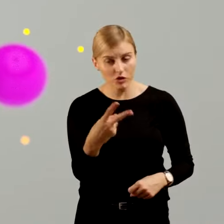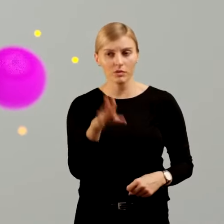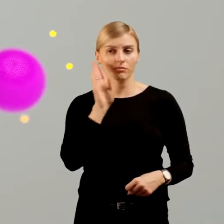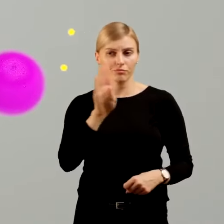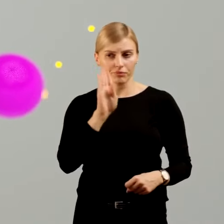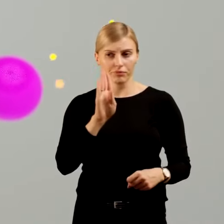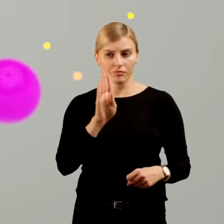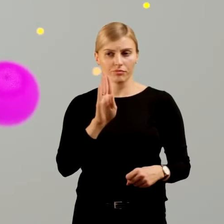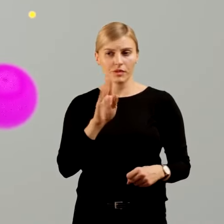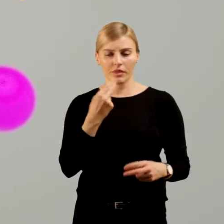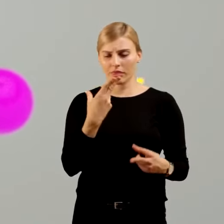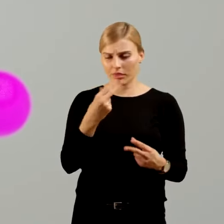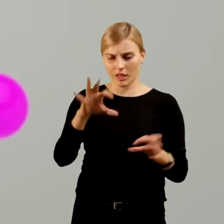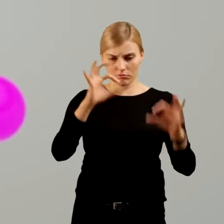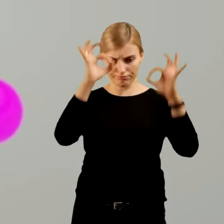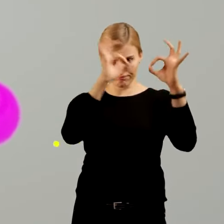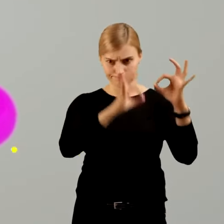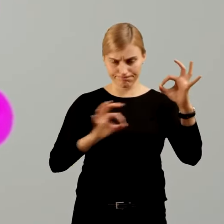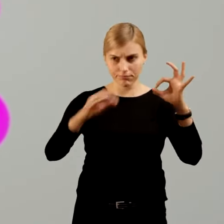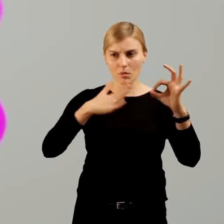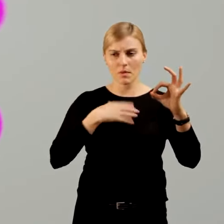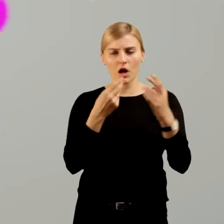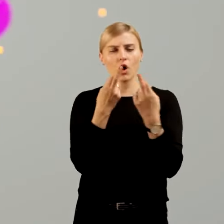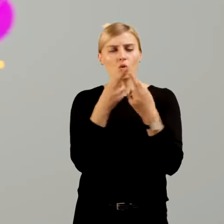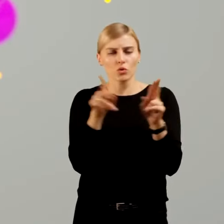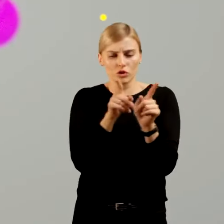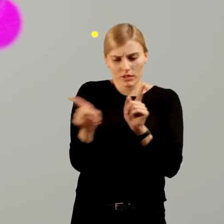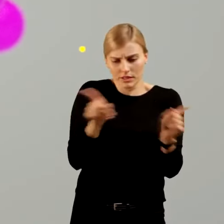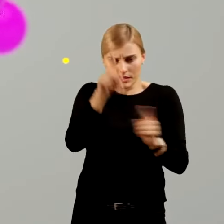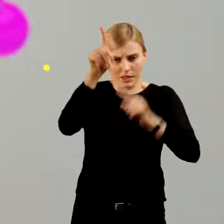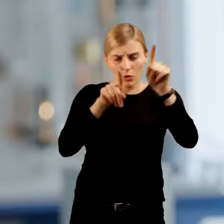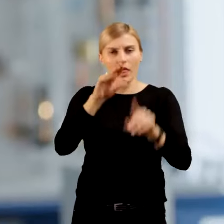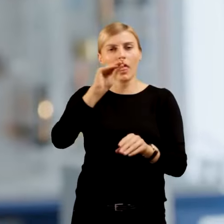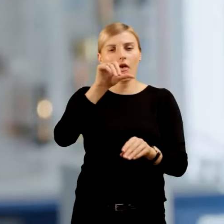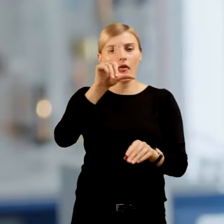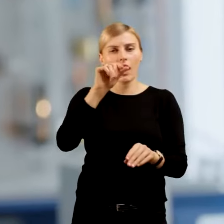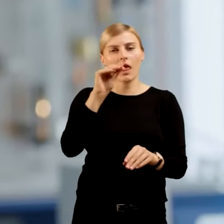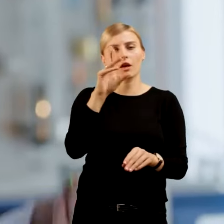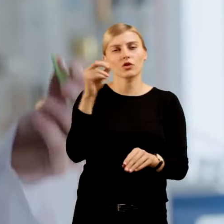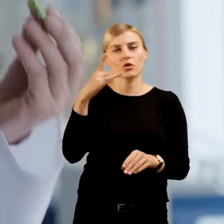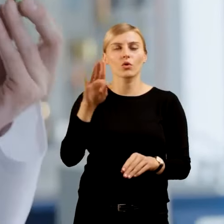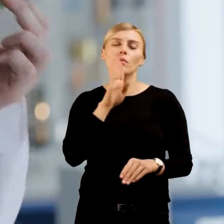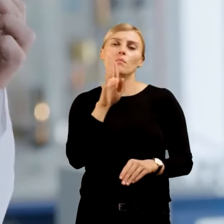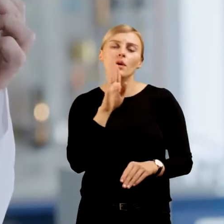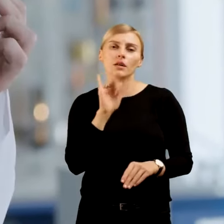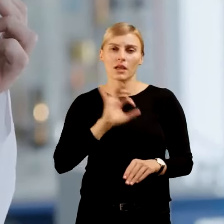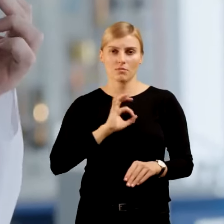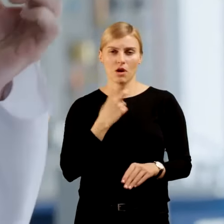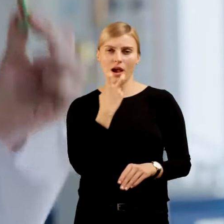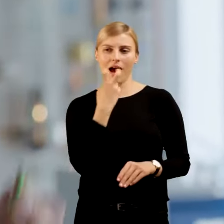nieruchomymi atomami poruszają się we wszystkich kierunkach elektrony. To tak jak moje automatyczne robaczki.